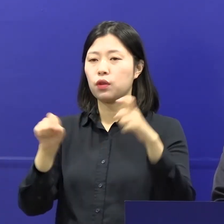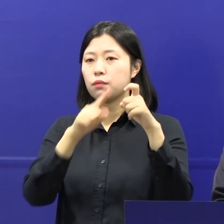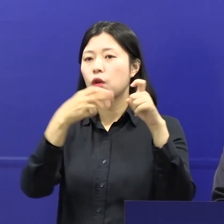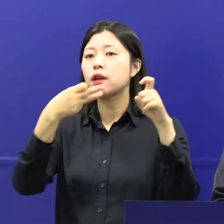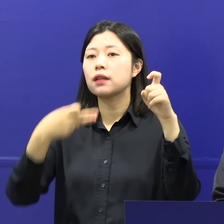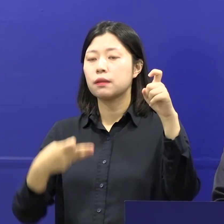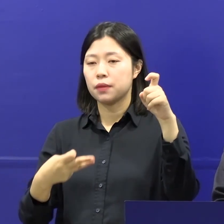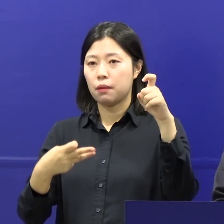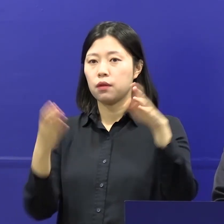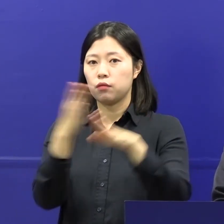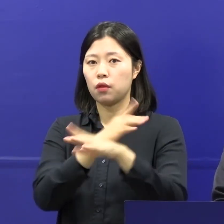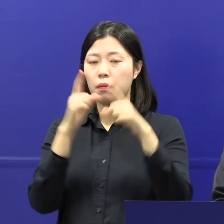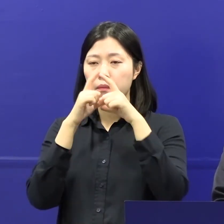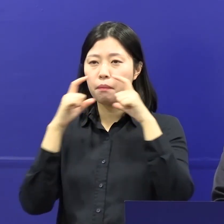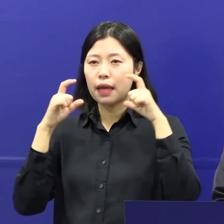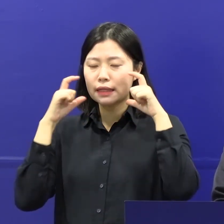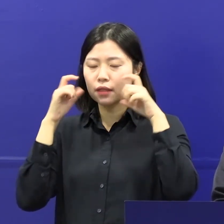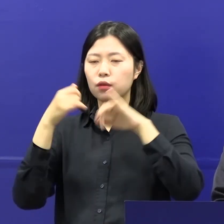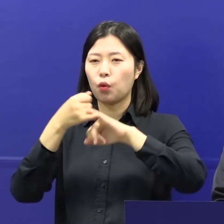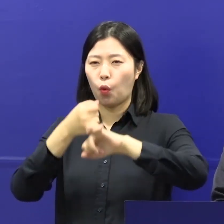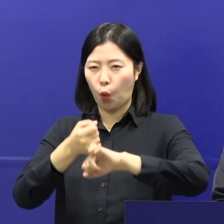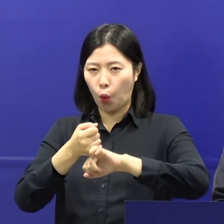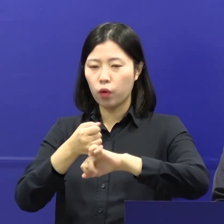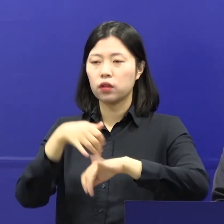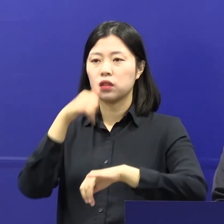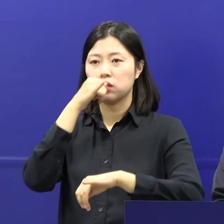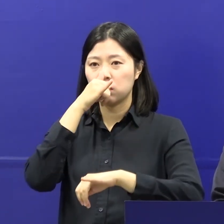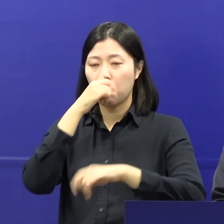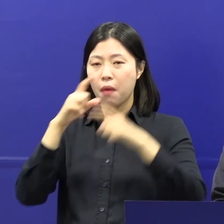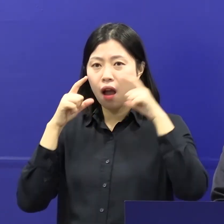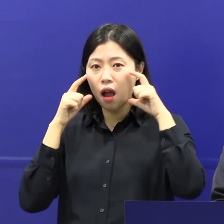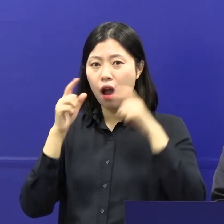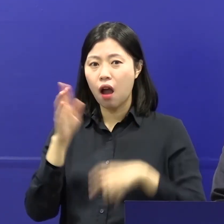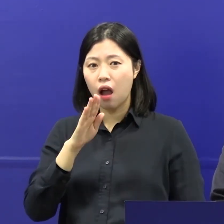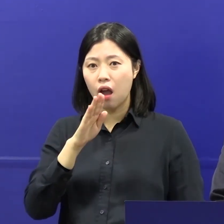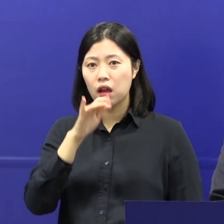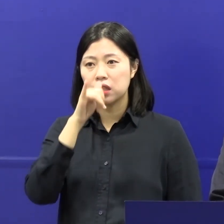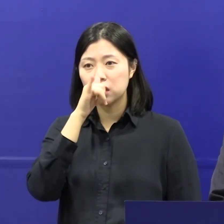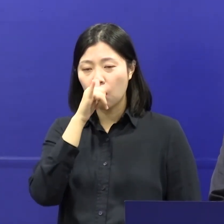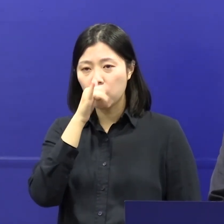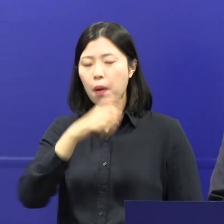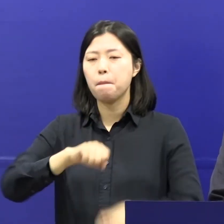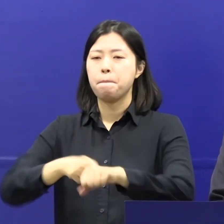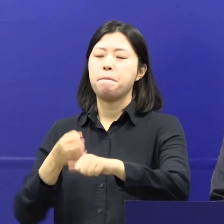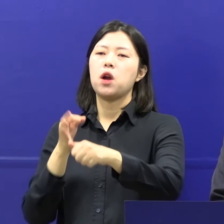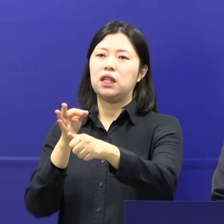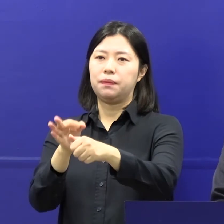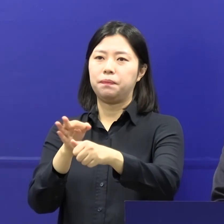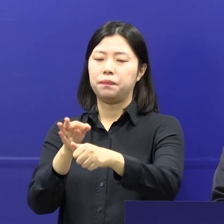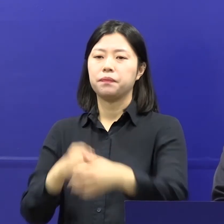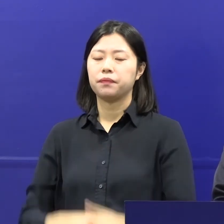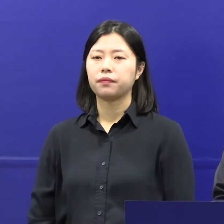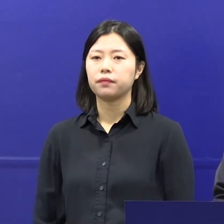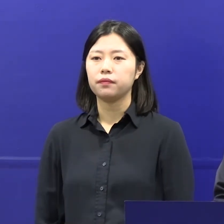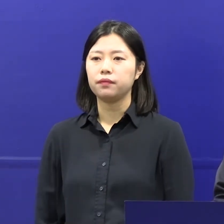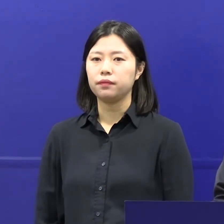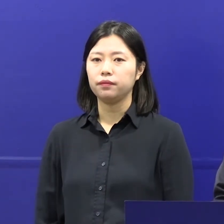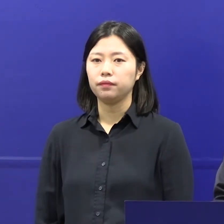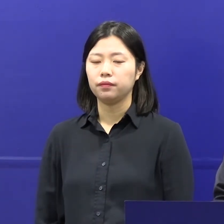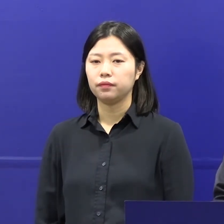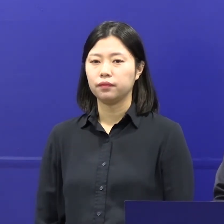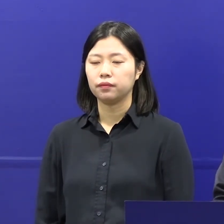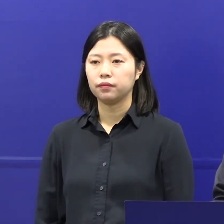마스크 착용 의무화 시설의 미착용자에게 과태료를 부과할 예정입니다. 핵심